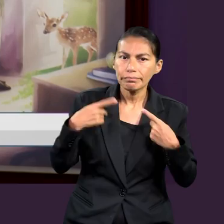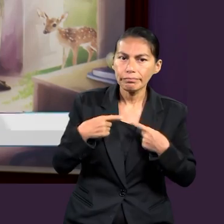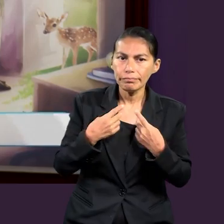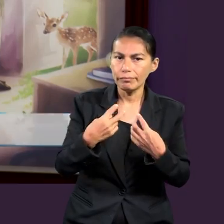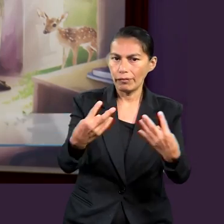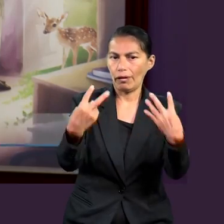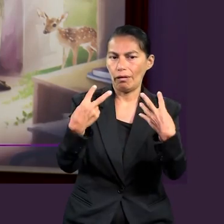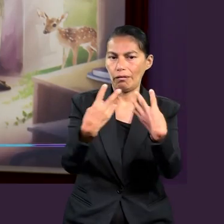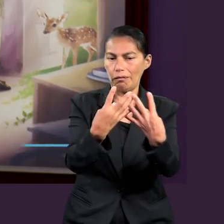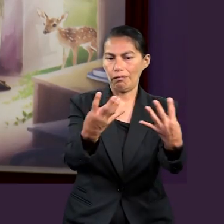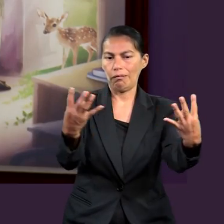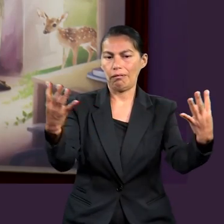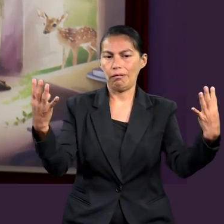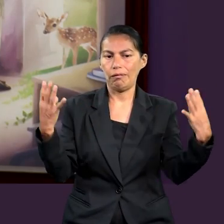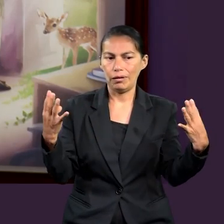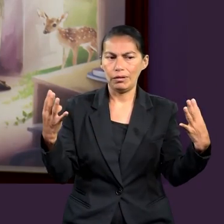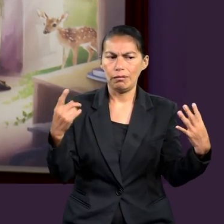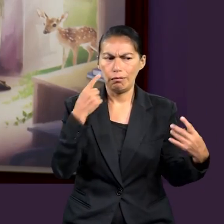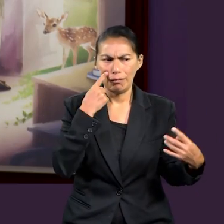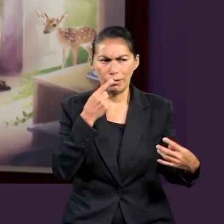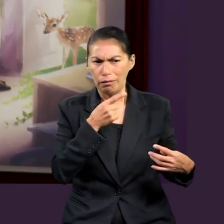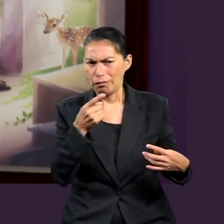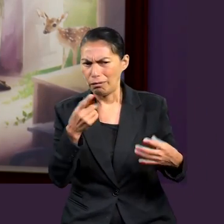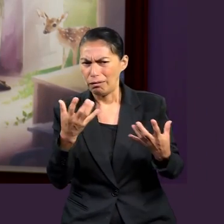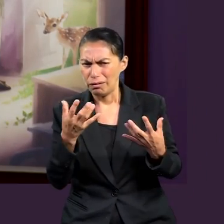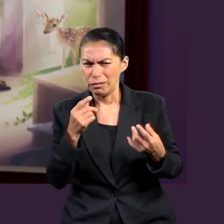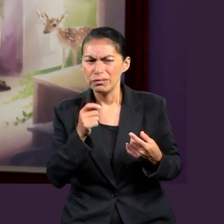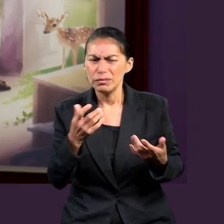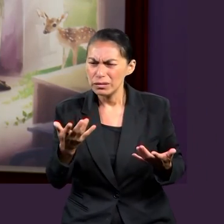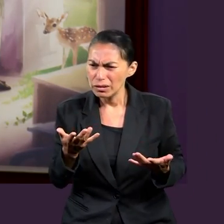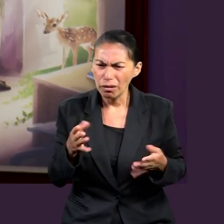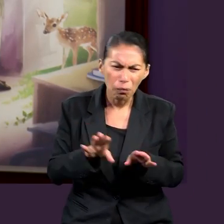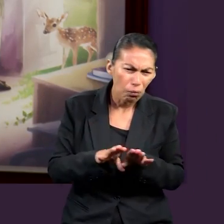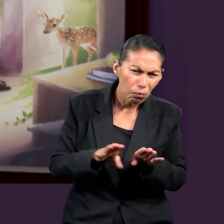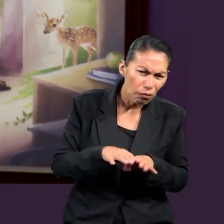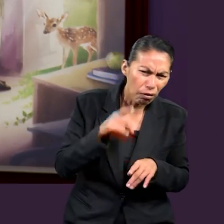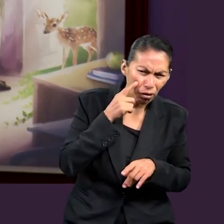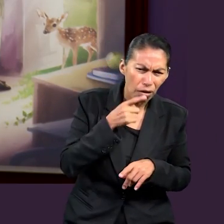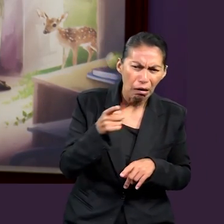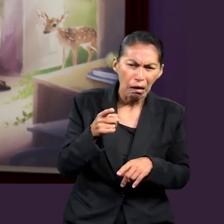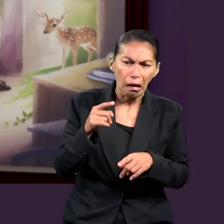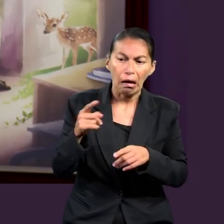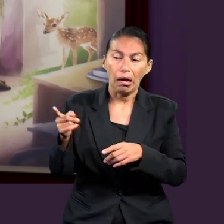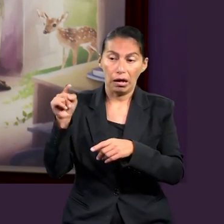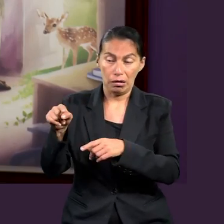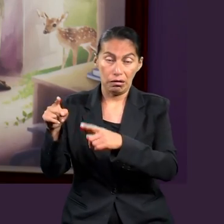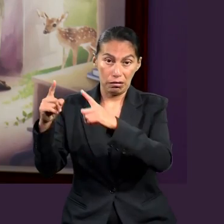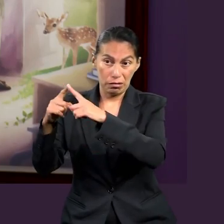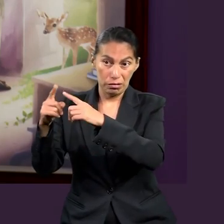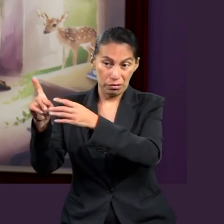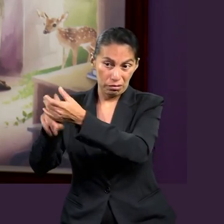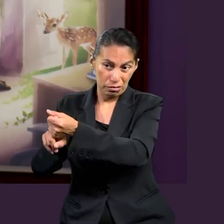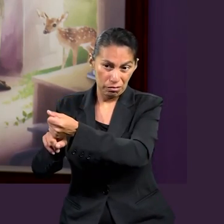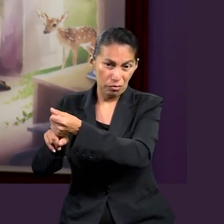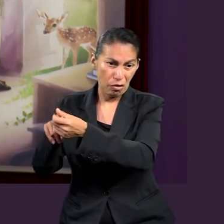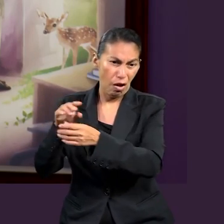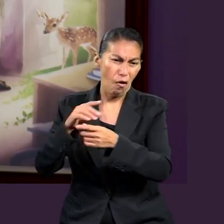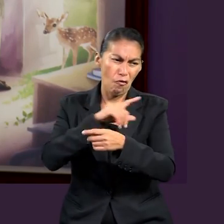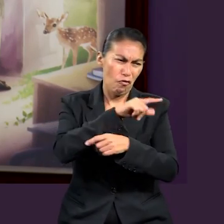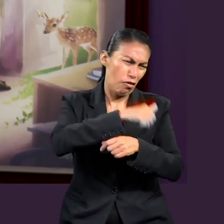entorno están pendientes de nosotros y de cómo se comporta esa iglesia, qué es lo que se hace tanto adentro como hacia afuera, ¿no? Y